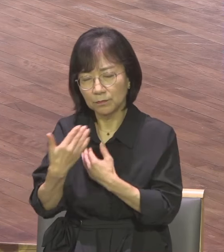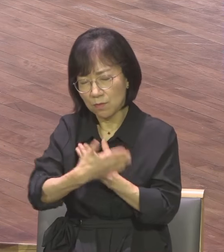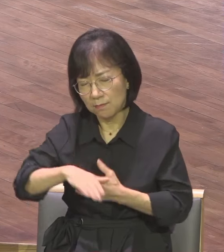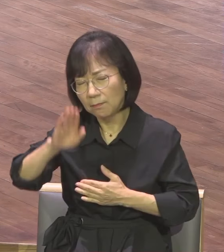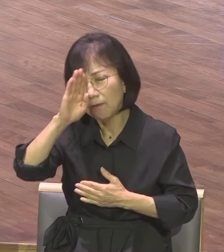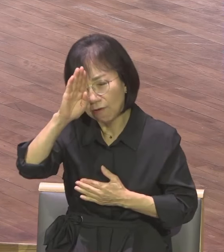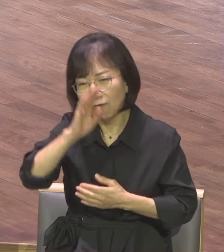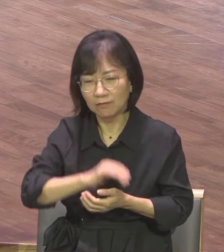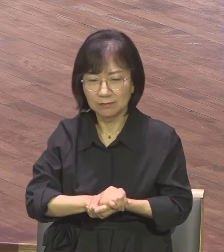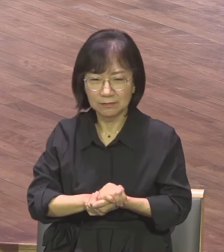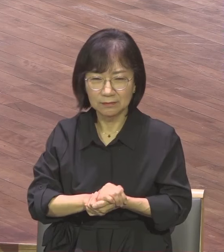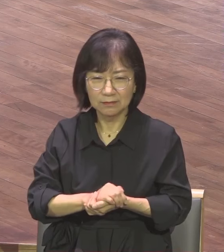아픈 사람이에요